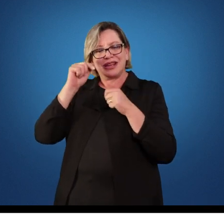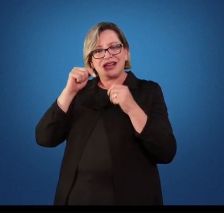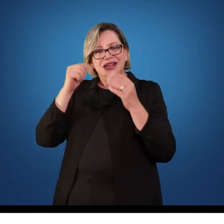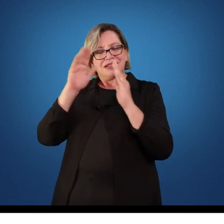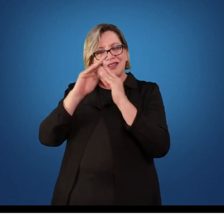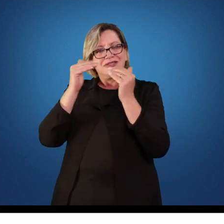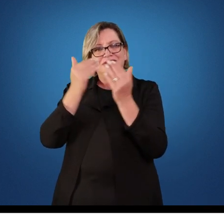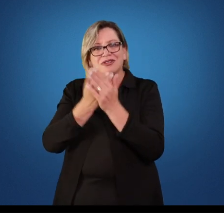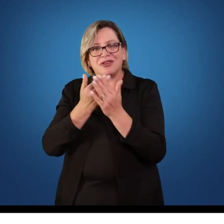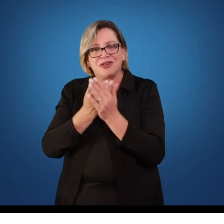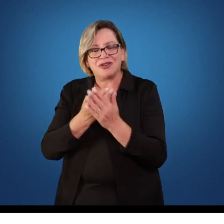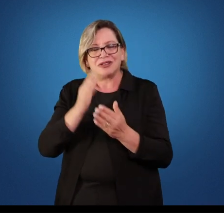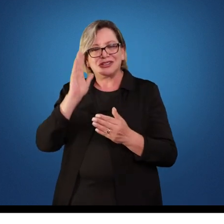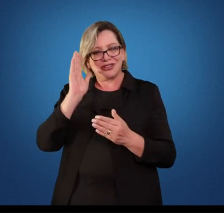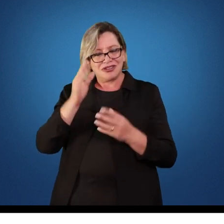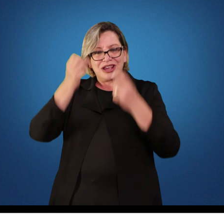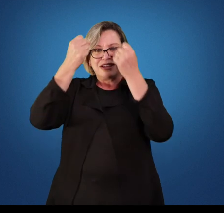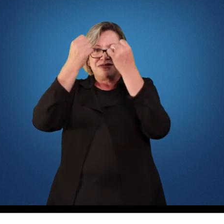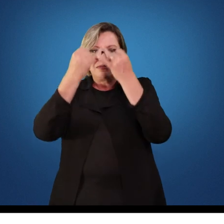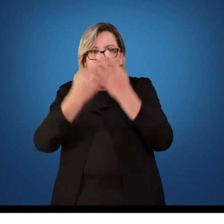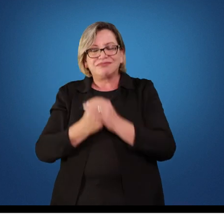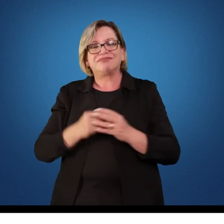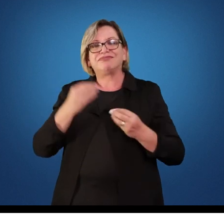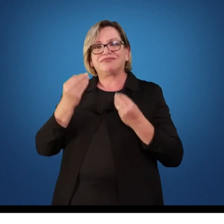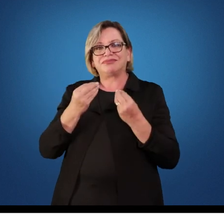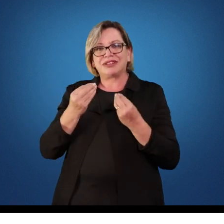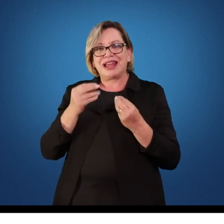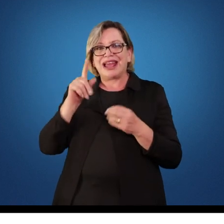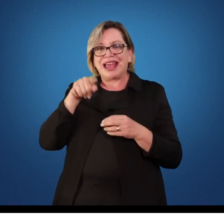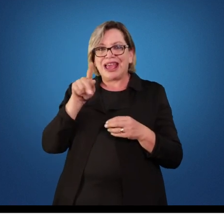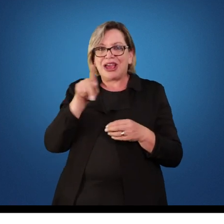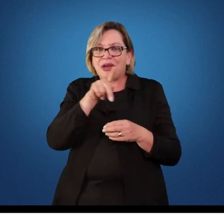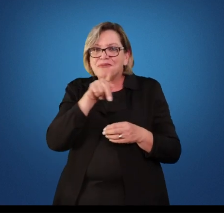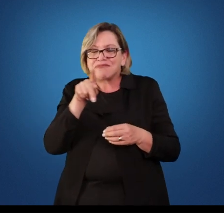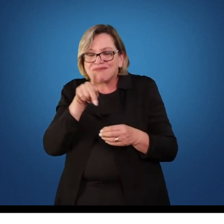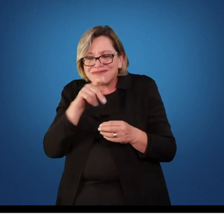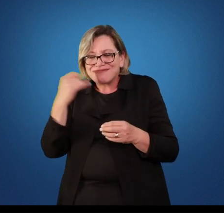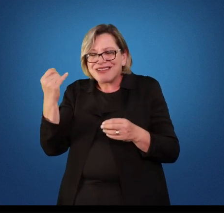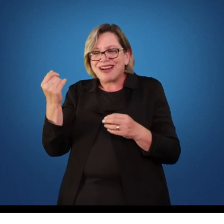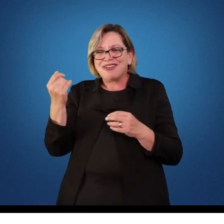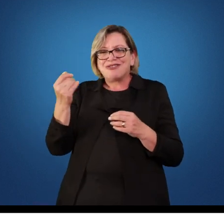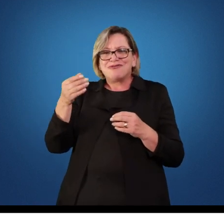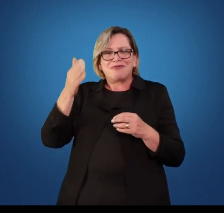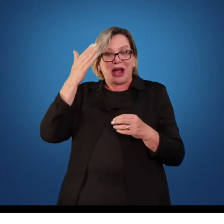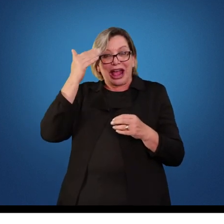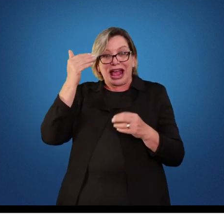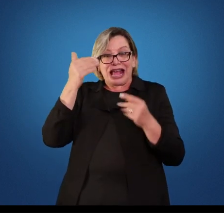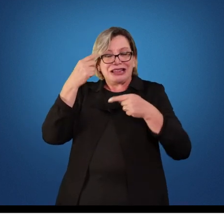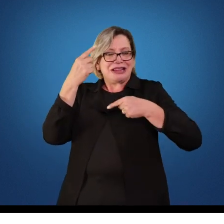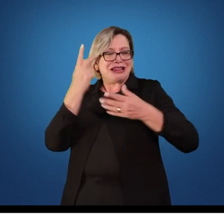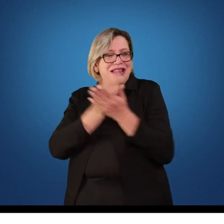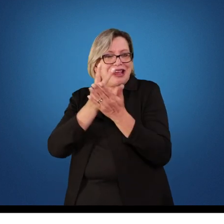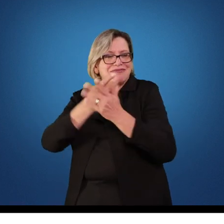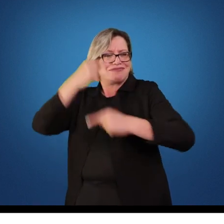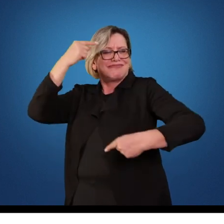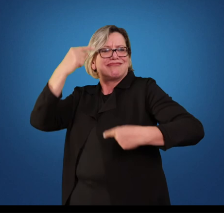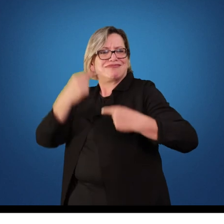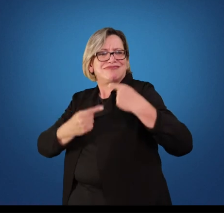Como eu já citei anteriormente o professor é um profissional de referência em nossas discussões. Sempre estamos citando os